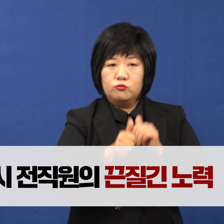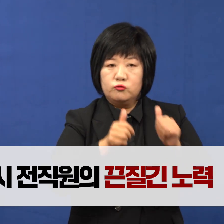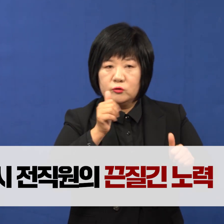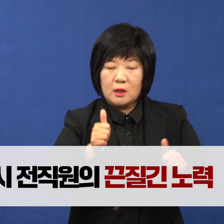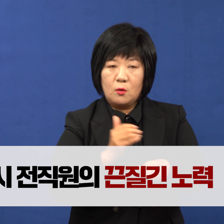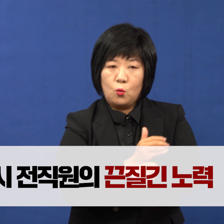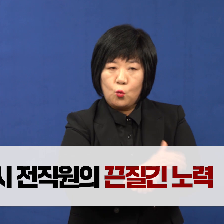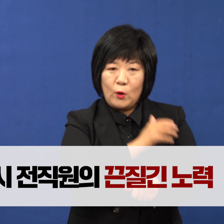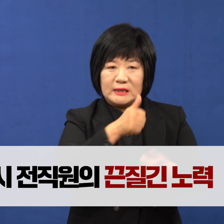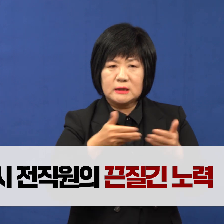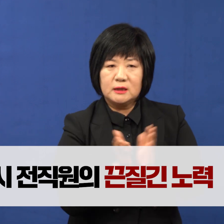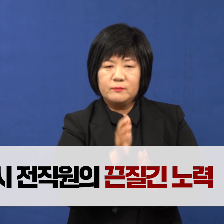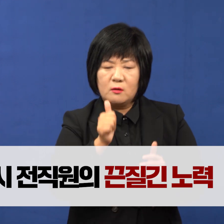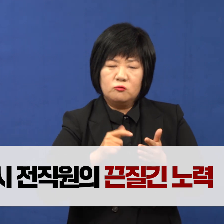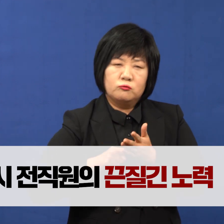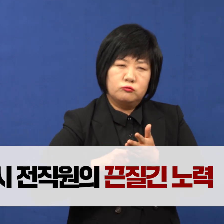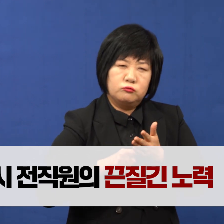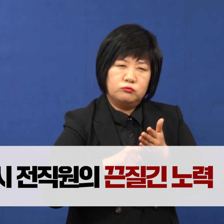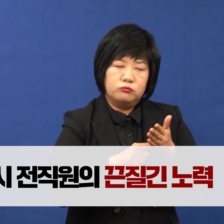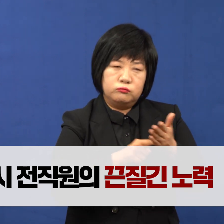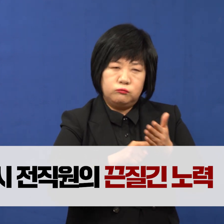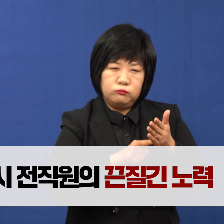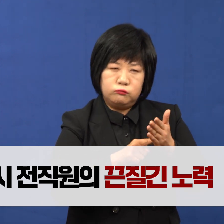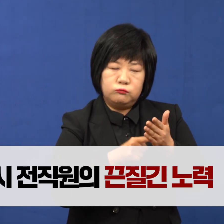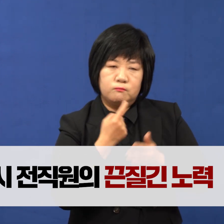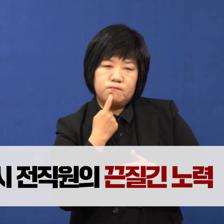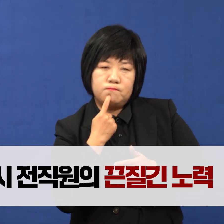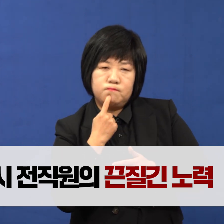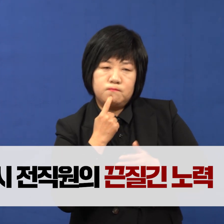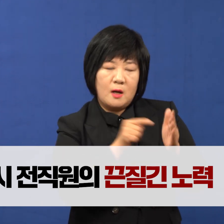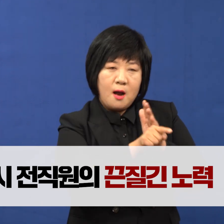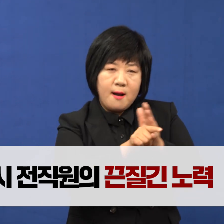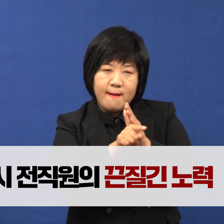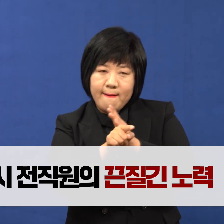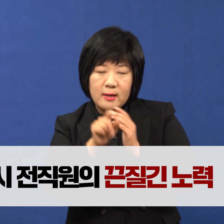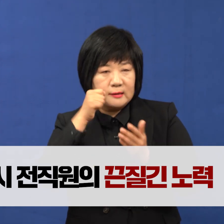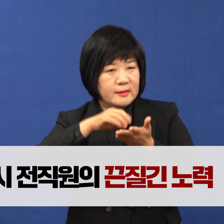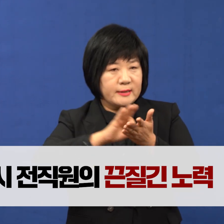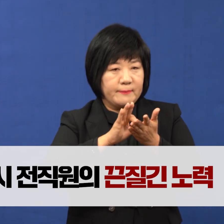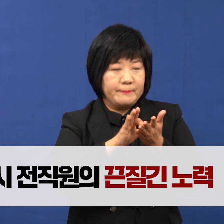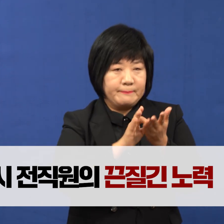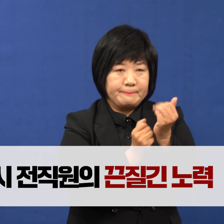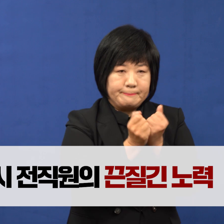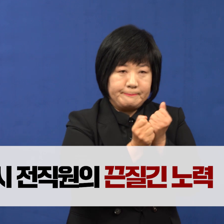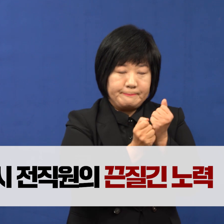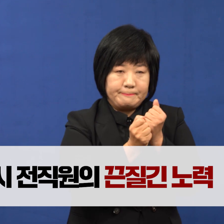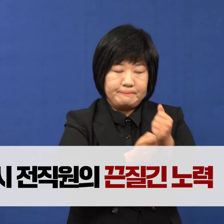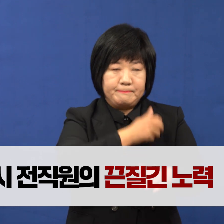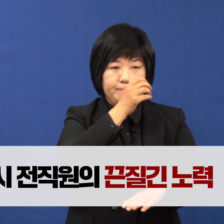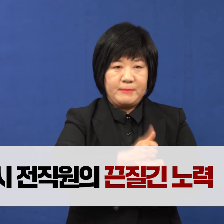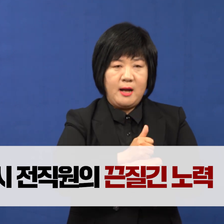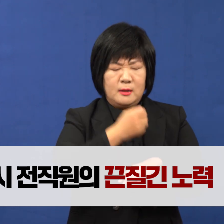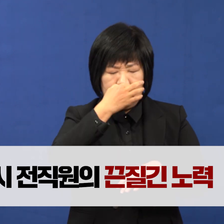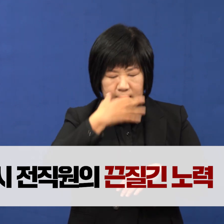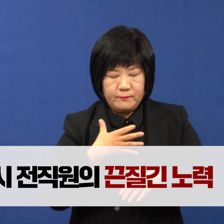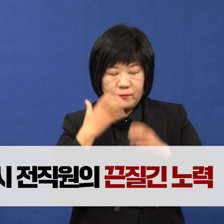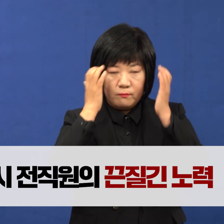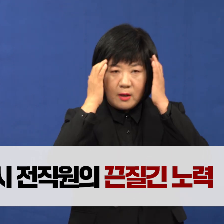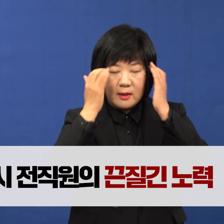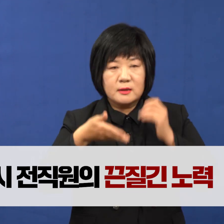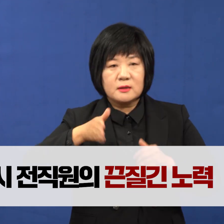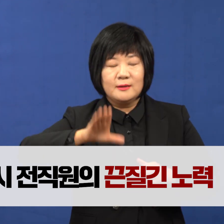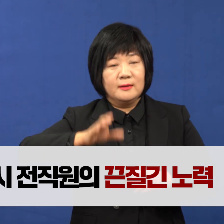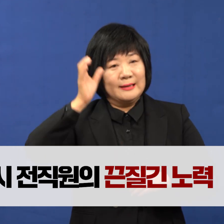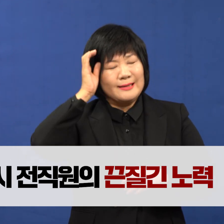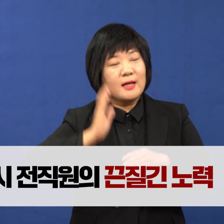과장팀장들까지 집요하게 국회와 기재부를 찾아가 예산 반영을 설득해 왔습니다. 힘겨운 과정이었지만 기대